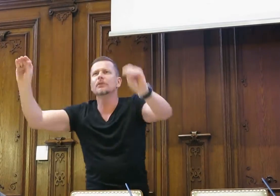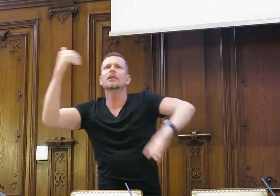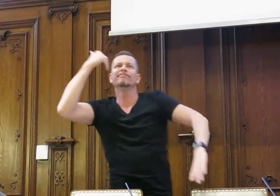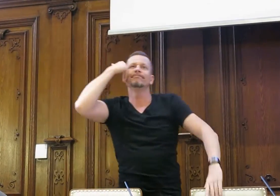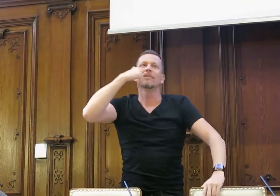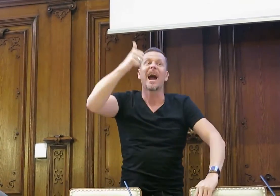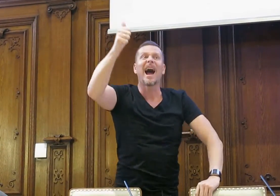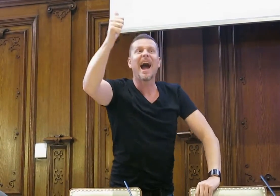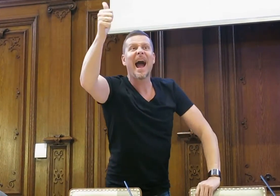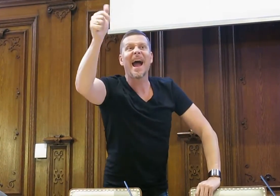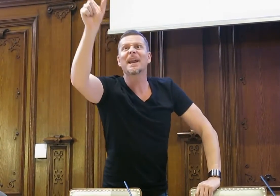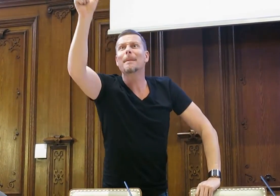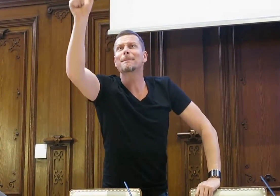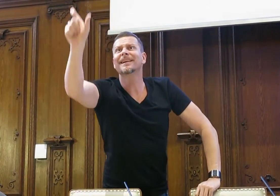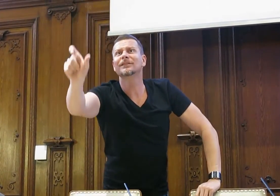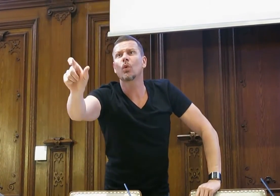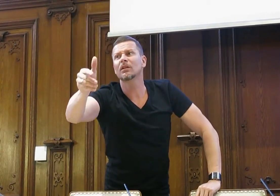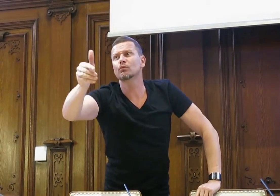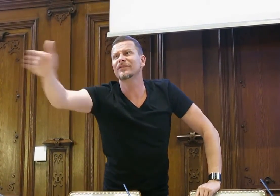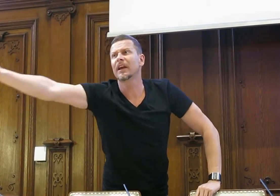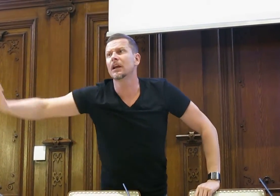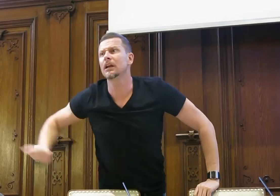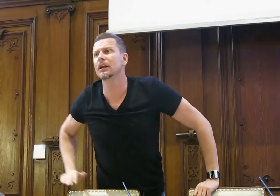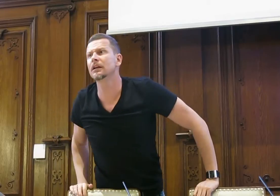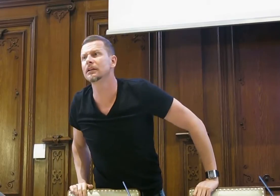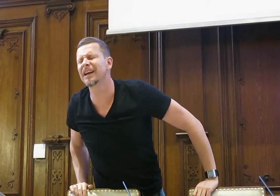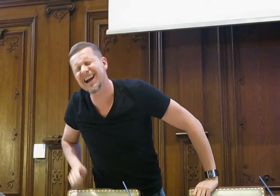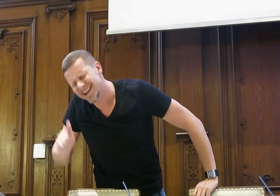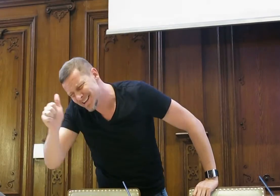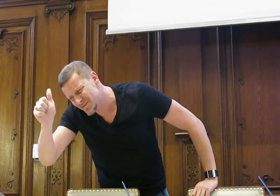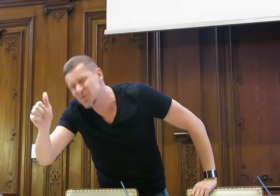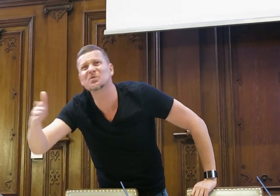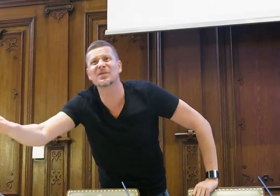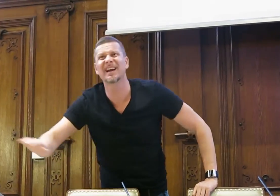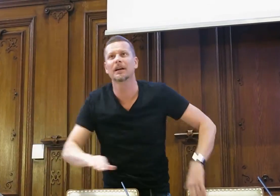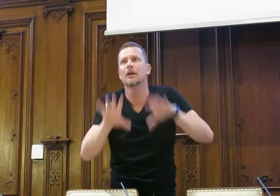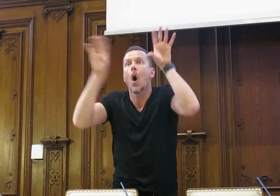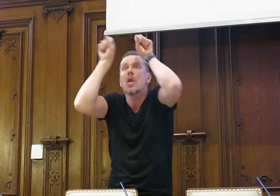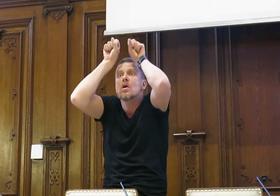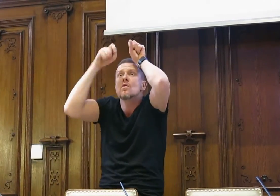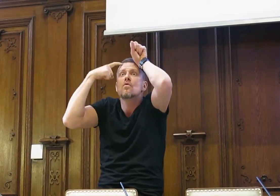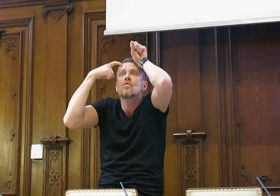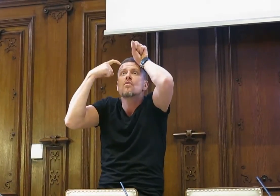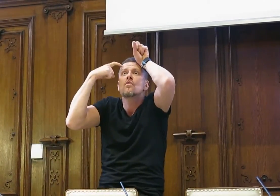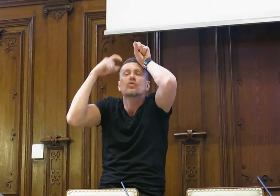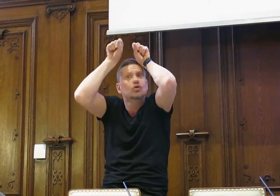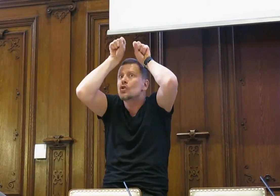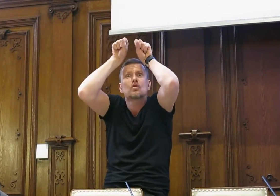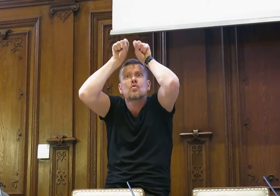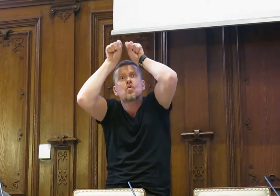Turbulenzen machen soll. Und das Flugzeug, der sagt, bitte, einer muss weg, einer muss weg, dann, dann sollte das wieder sein. Und jeder denkt sich,